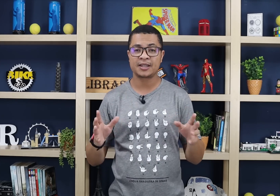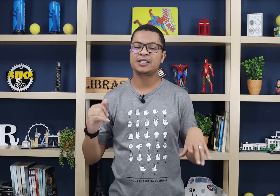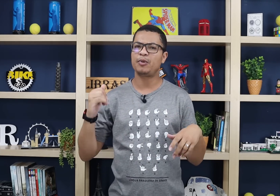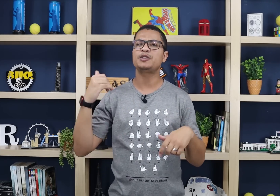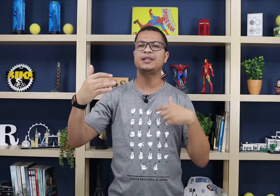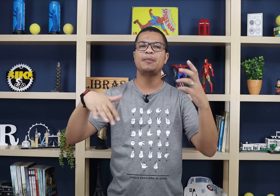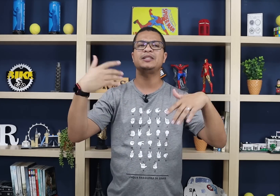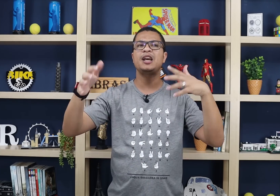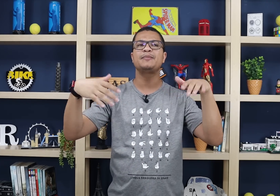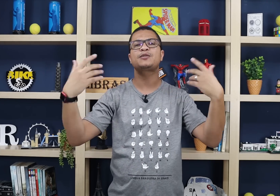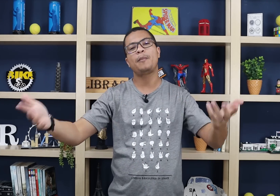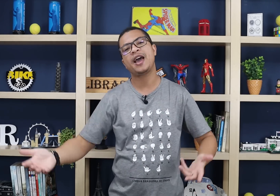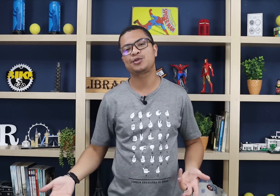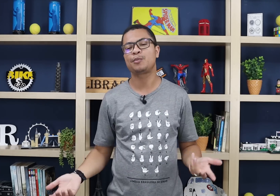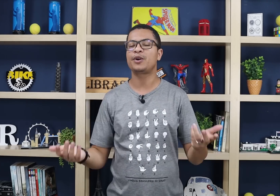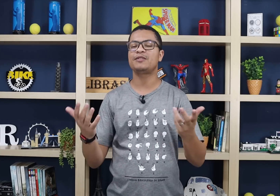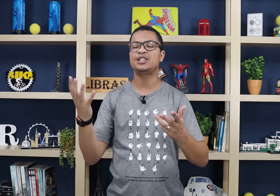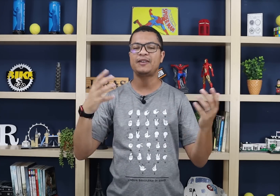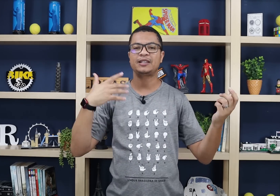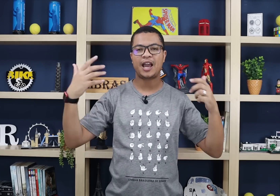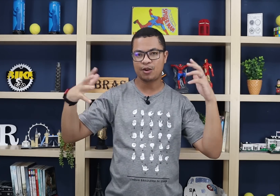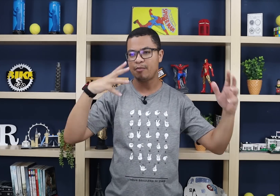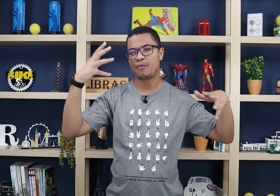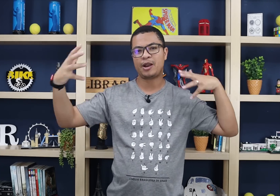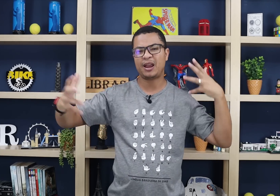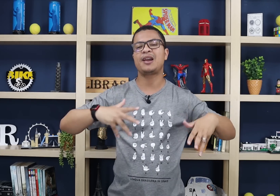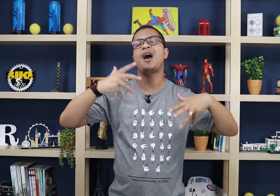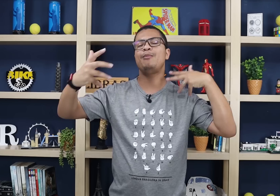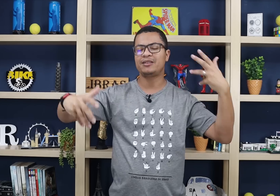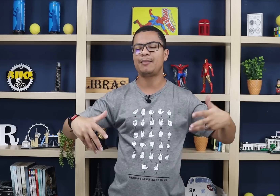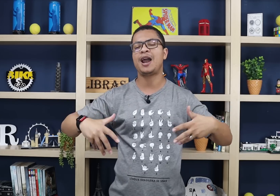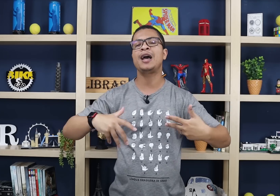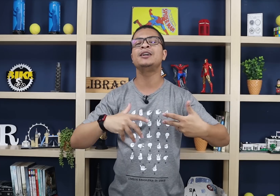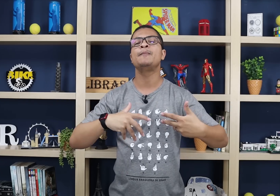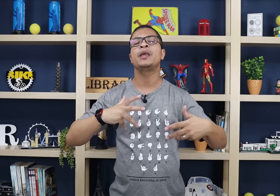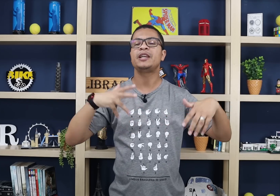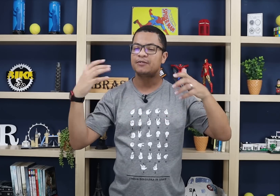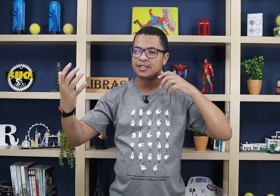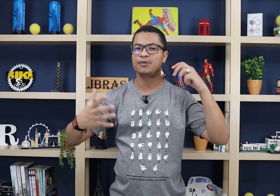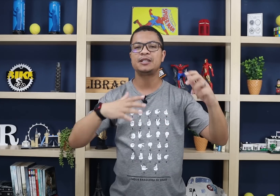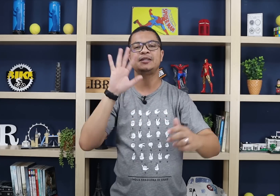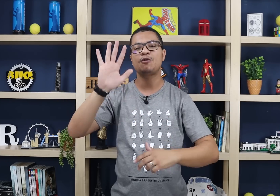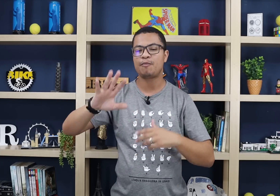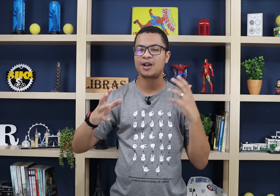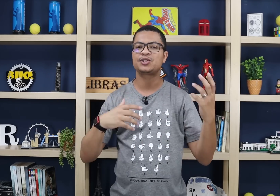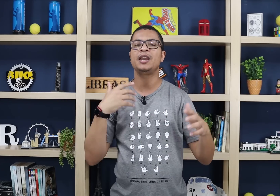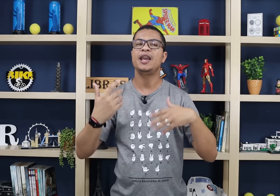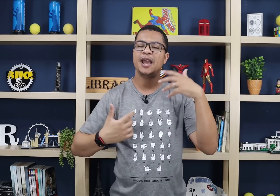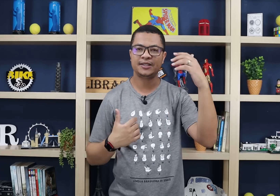você pode passar pra sinais mais complexos, porque você já vai tá aí com a memória bem legal, bem trabalhada. E aí você usa esses cinco passos aí em